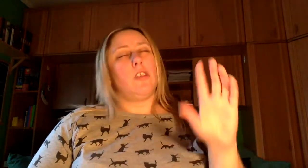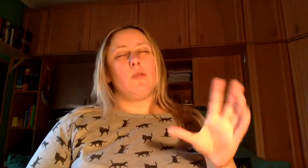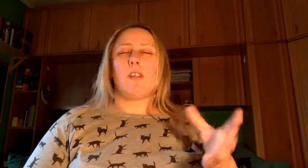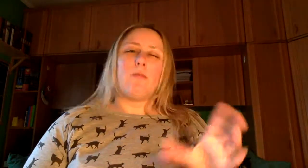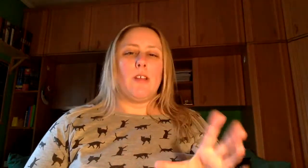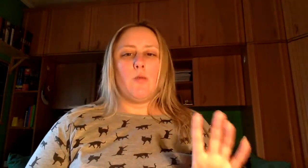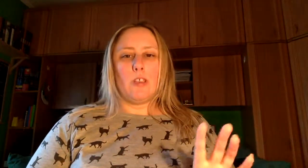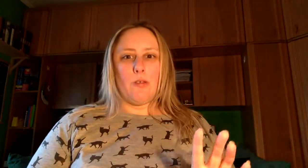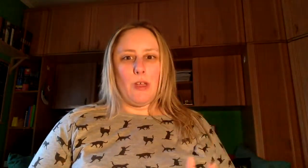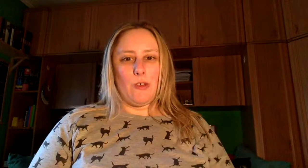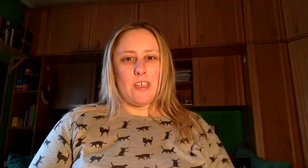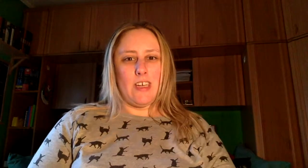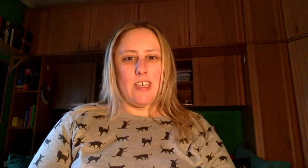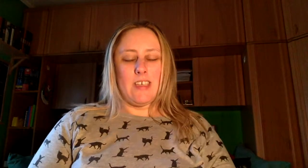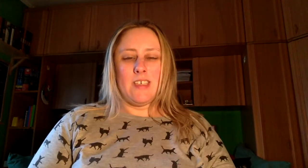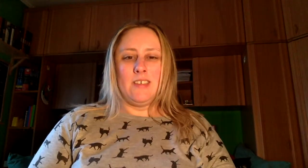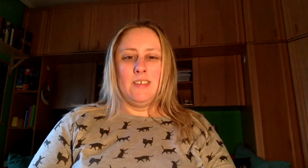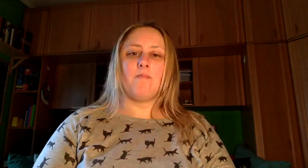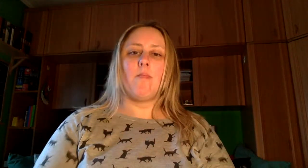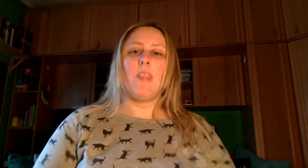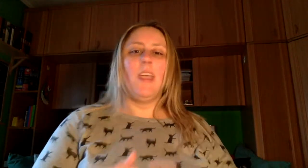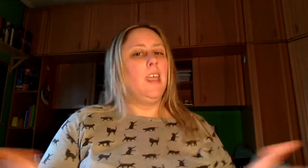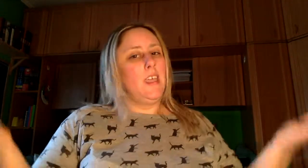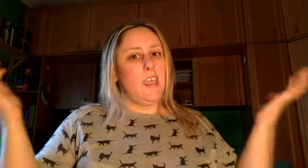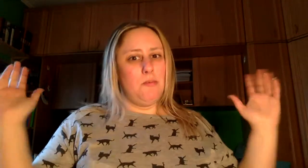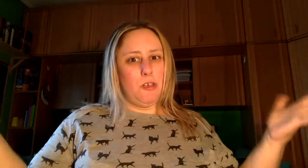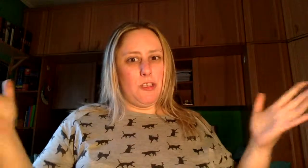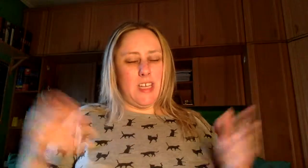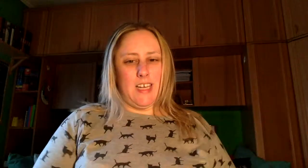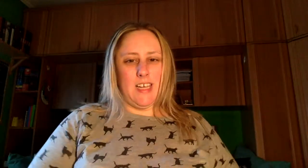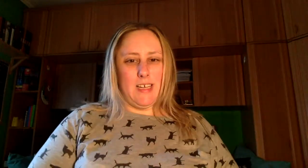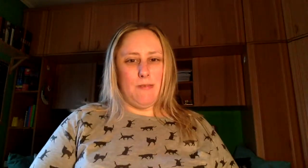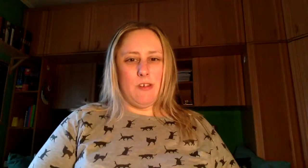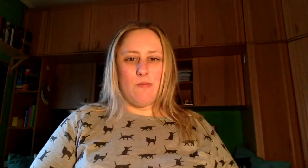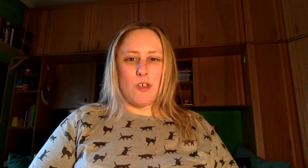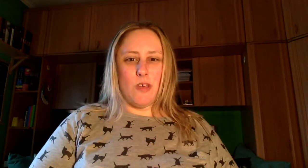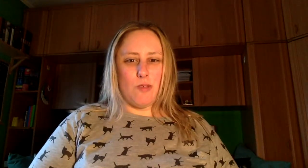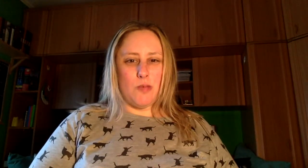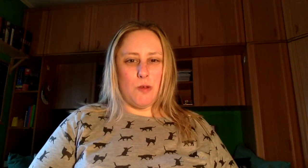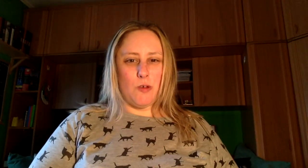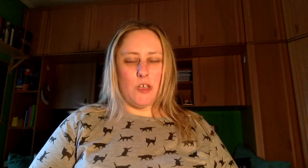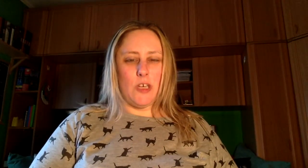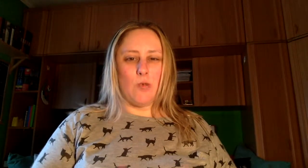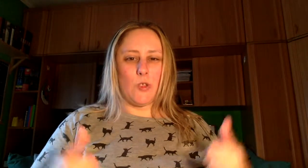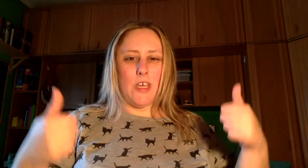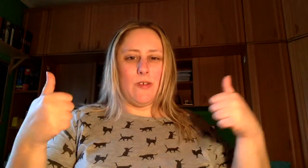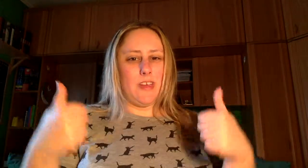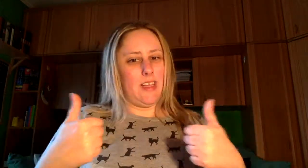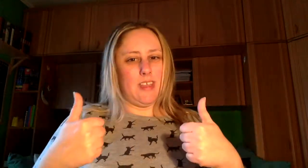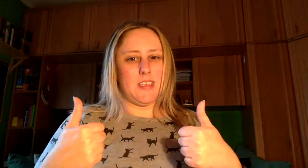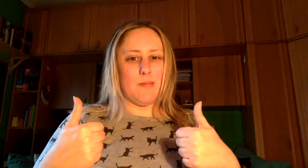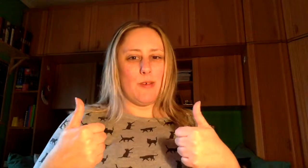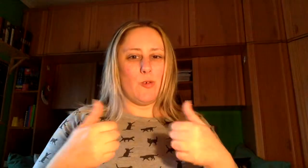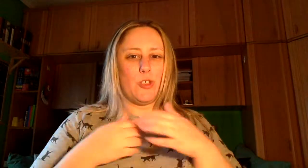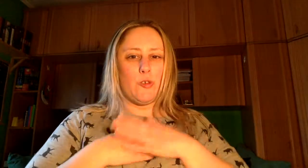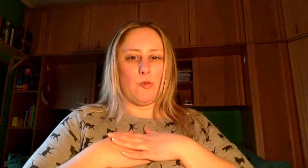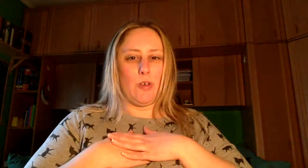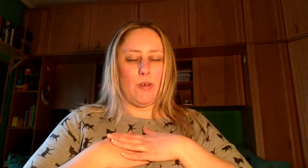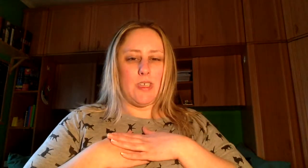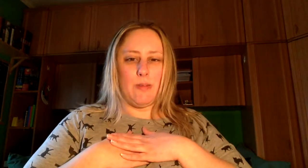recuerdo mal, 4 o 5 estrellas Y bueno, hasta aquí la review, como siempre espero que os haya gustado que le deis a me gusta, suscribáis a mi